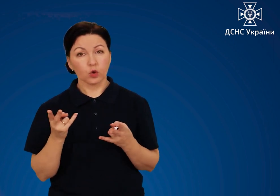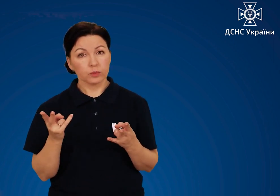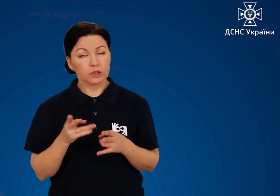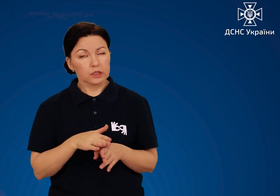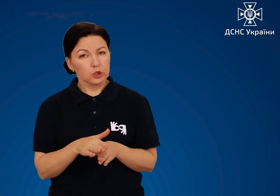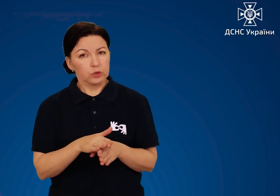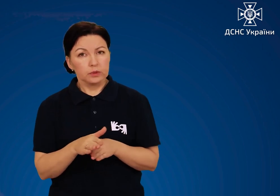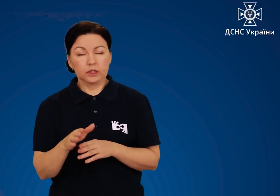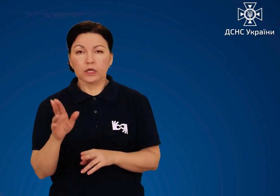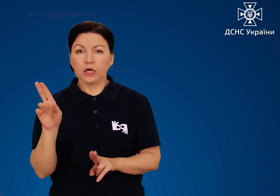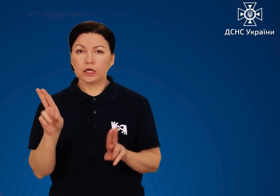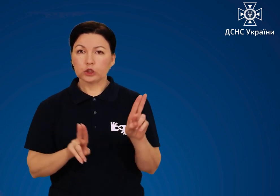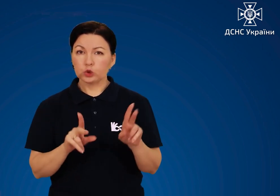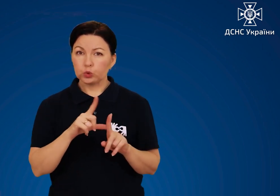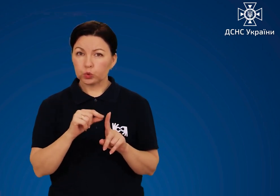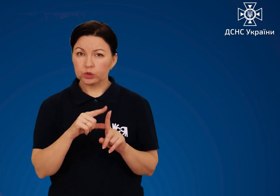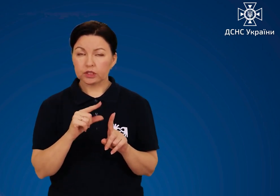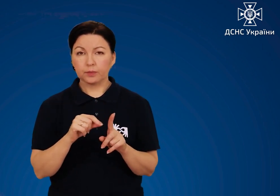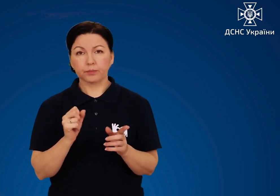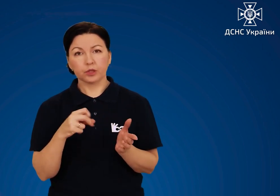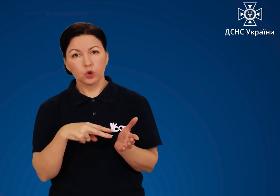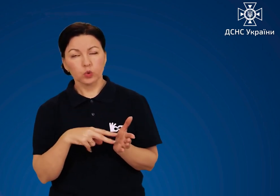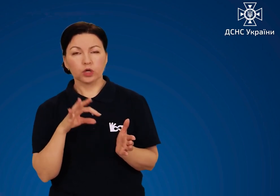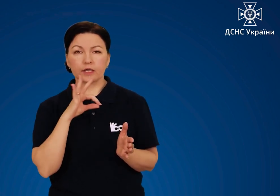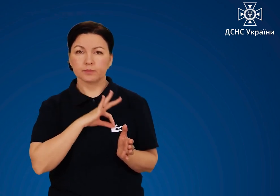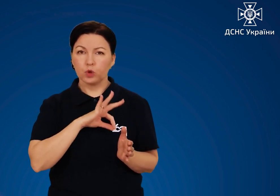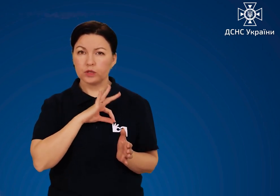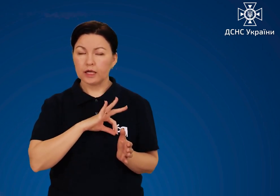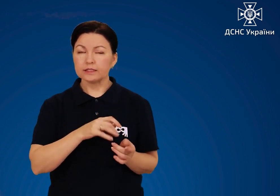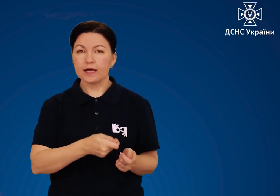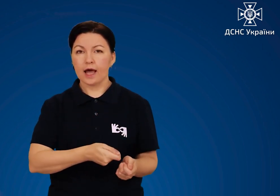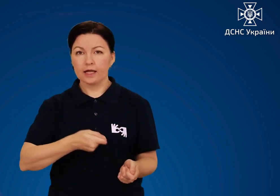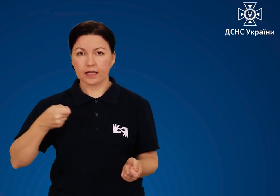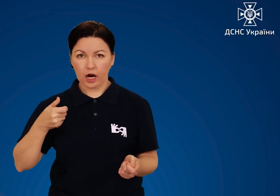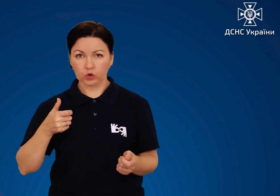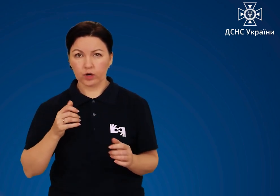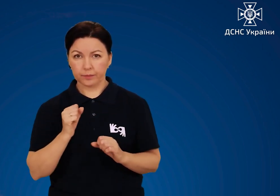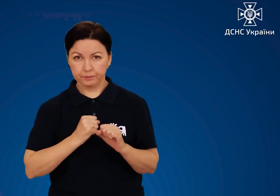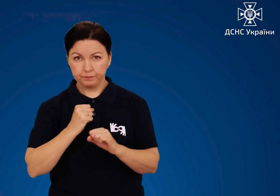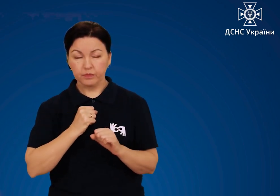дотримуватися інструкції з підключення та експлуатації генератора.